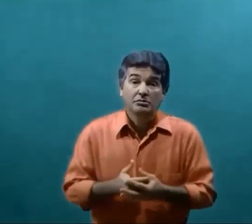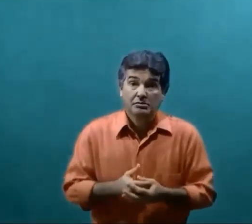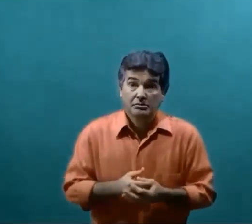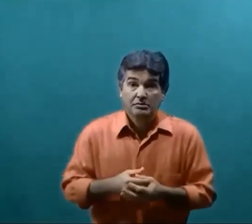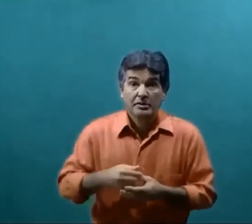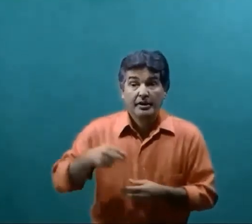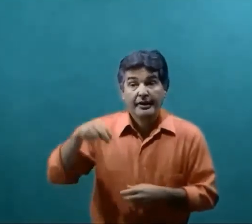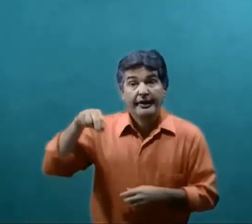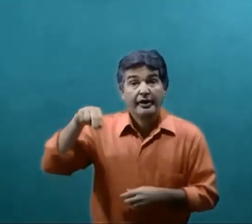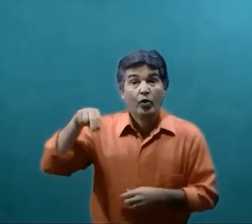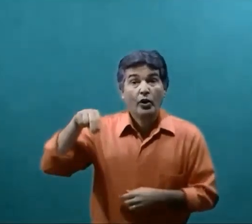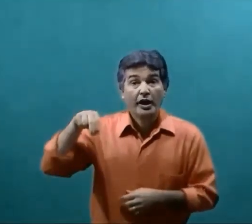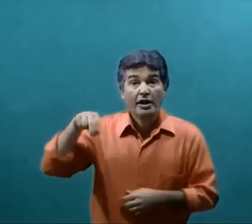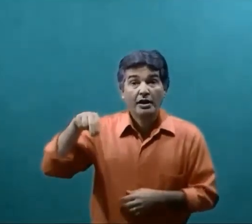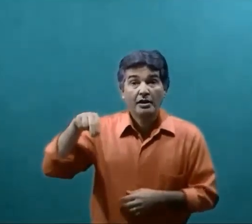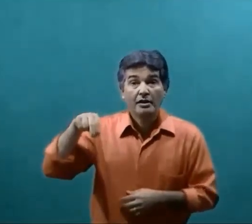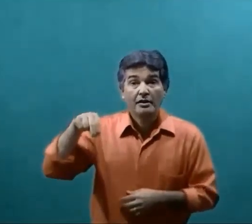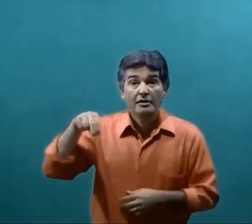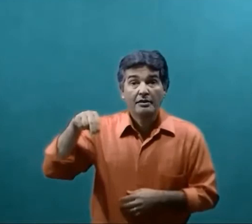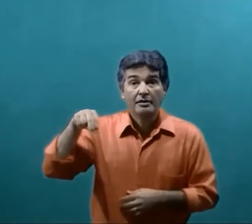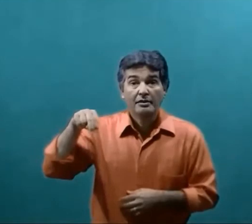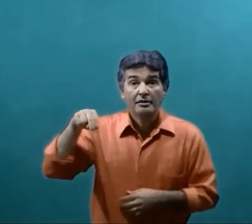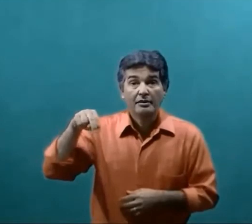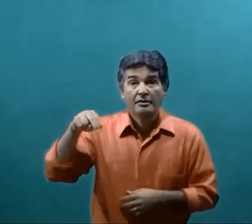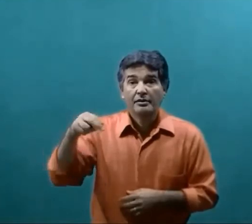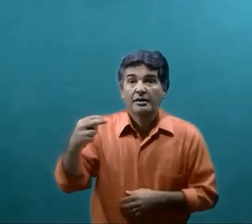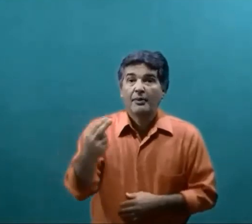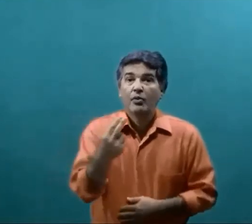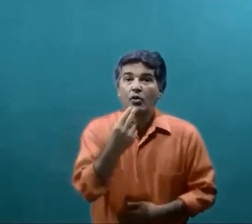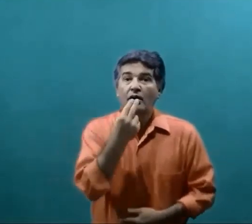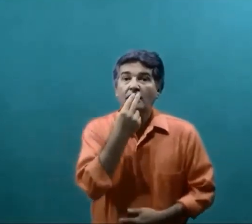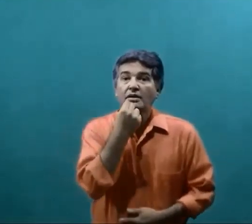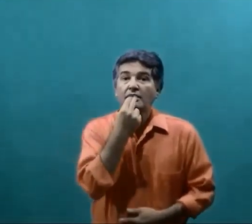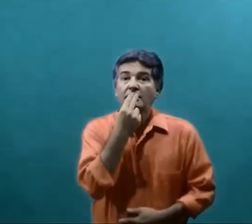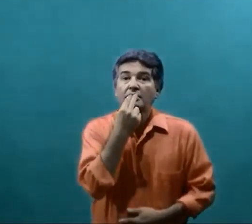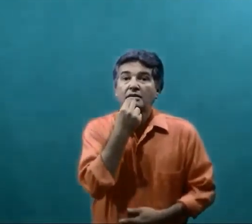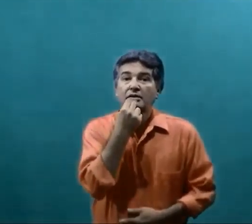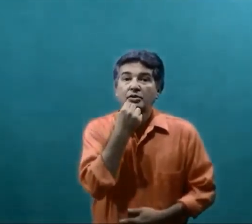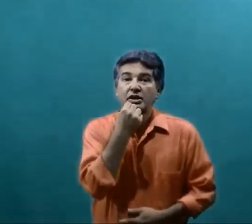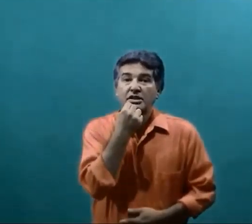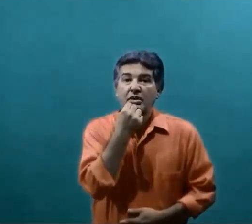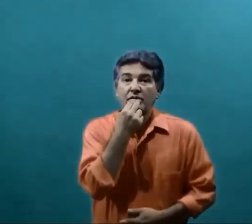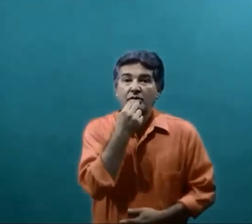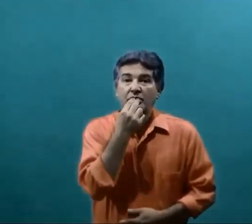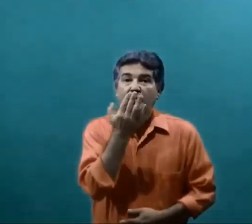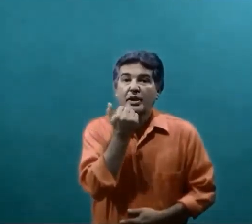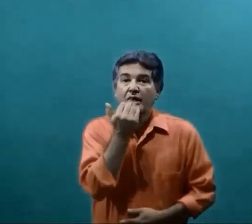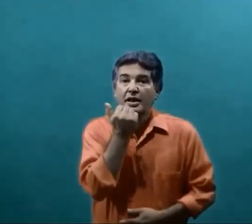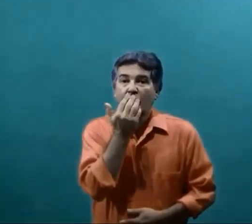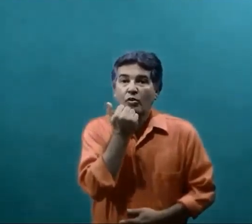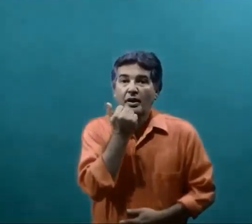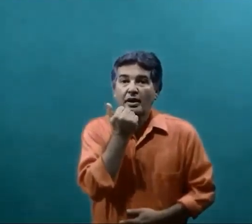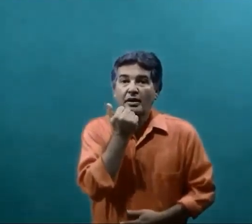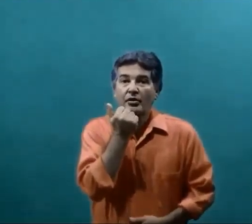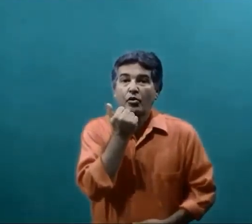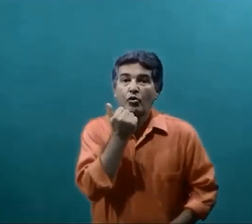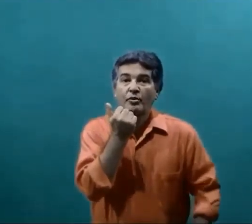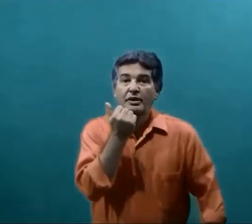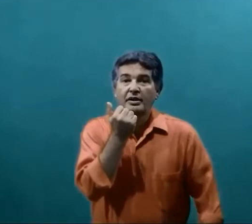Com N Na boca Nutrição Porque aqui é comer Ou comida